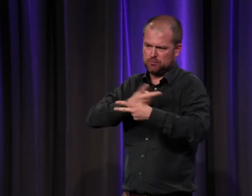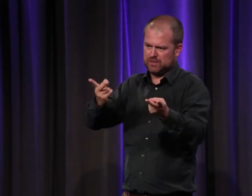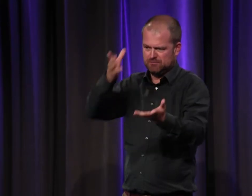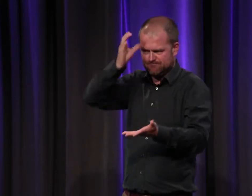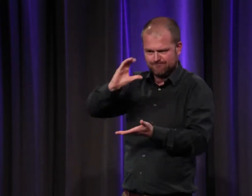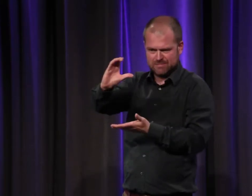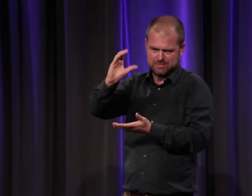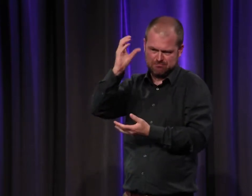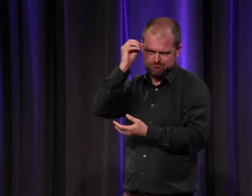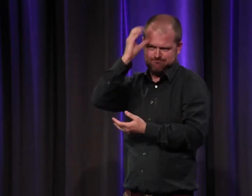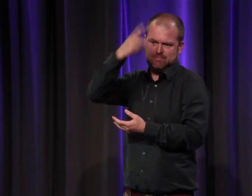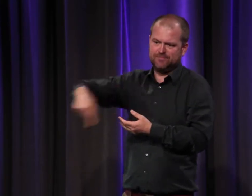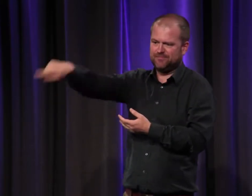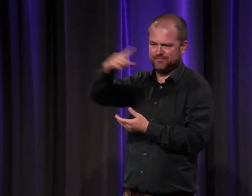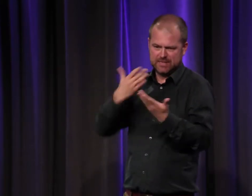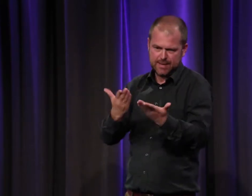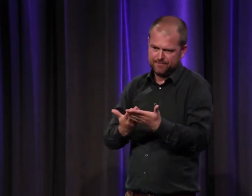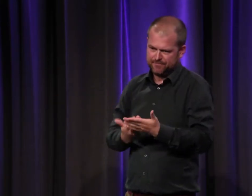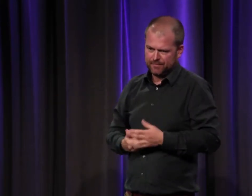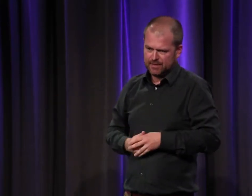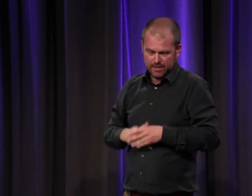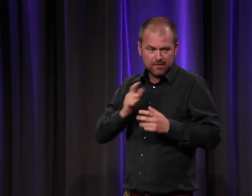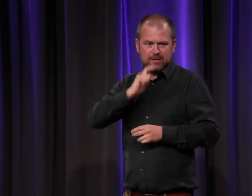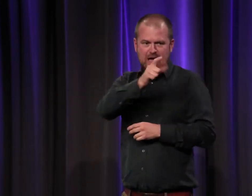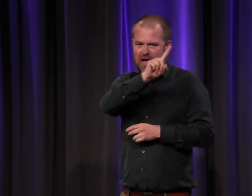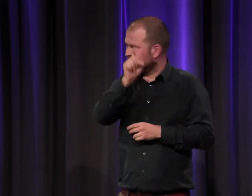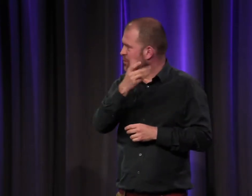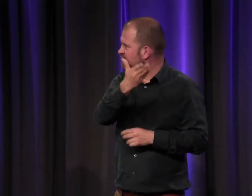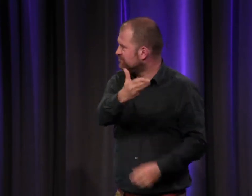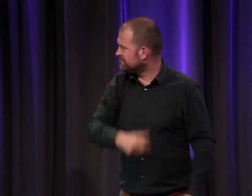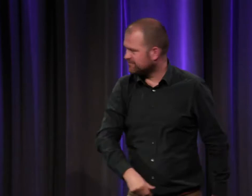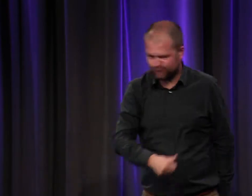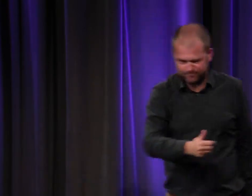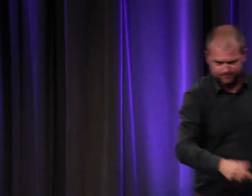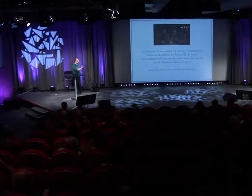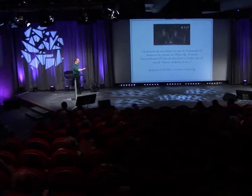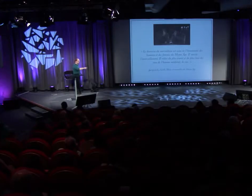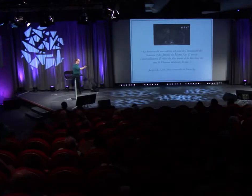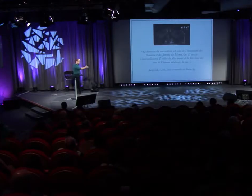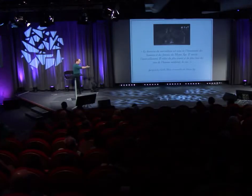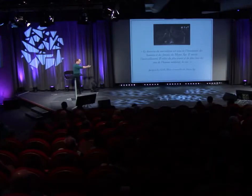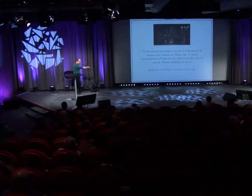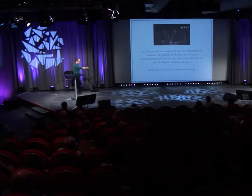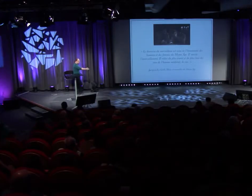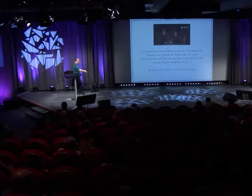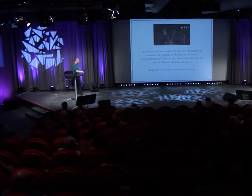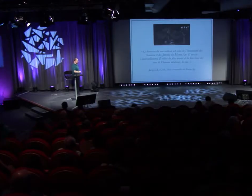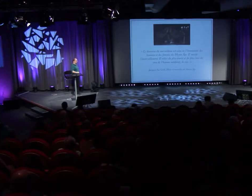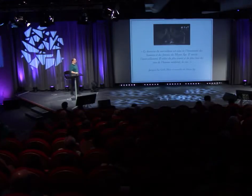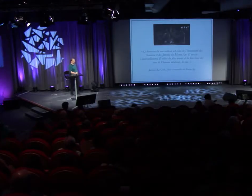peut utiliser qui sont que le public peut reprendre et c'est pour ça qu'on fait ce type d'événement justement pour transmettre le savoir est-ce que vous avez une autre question